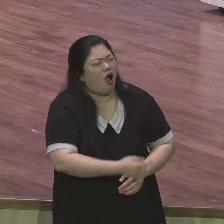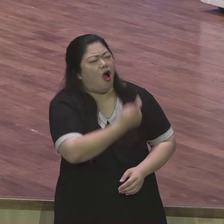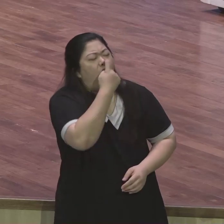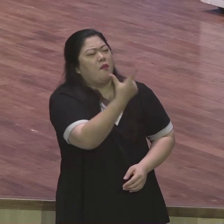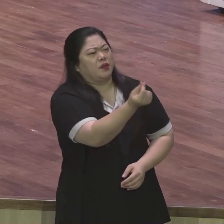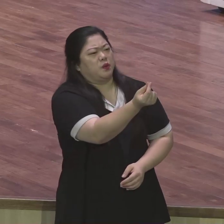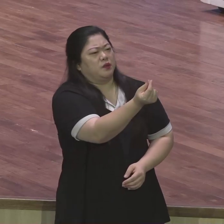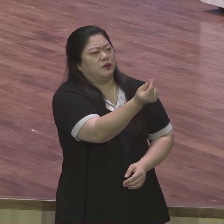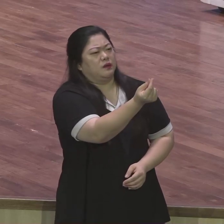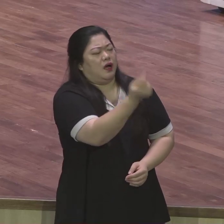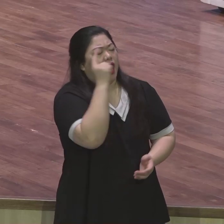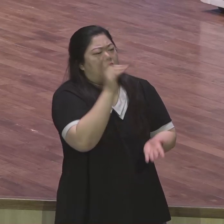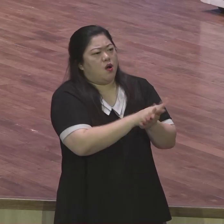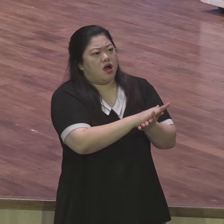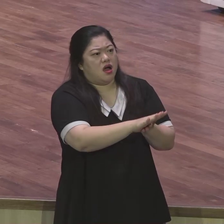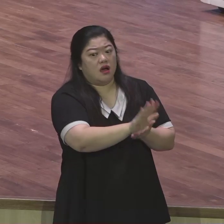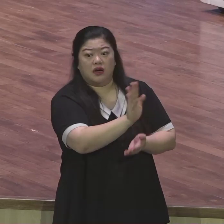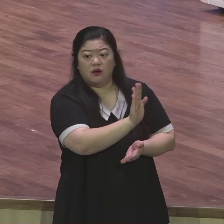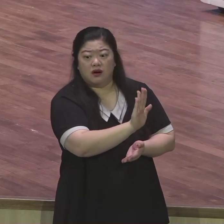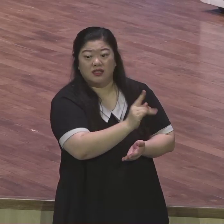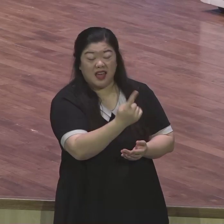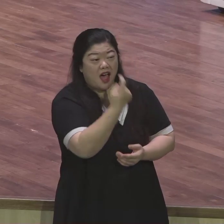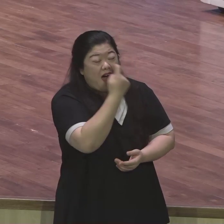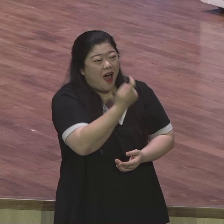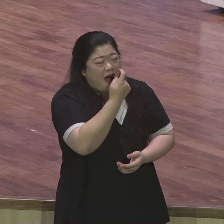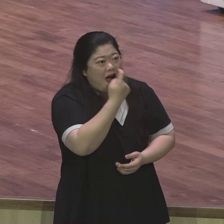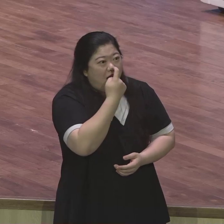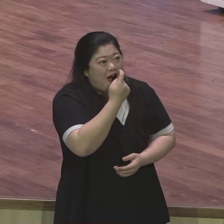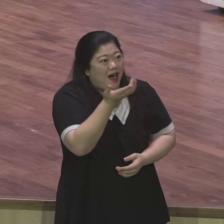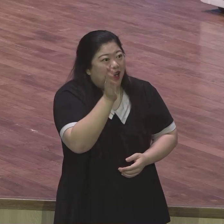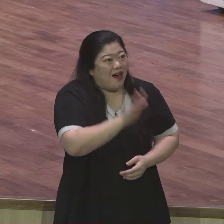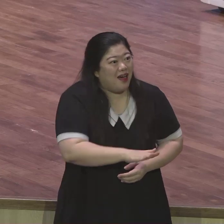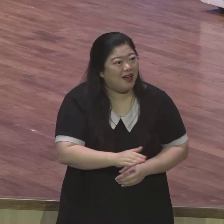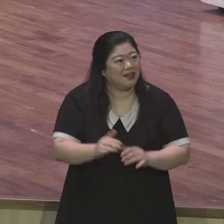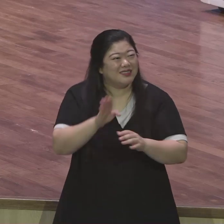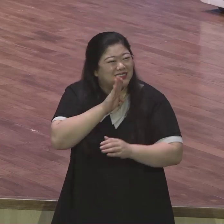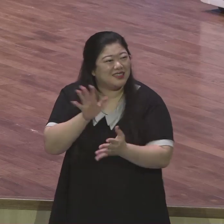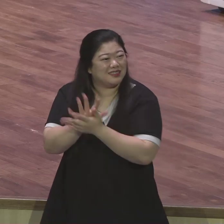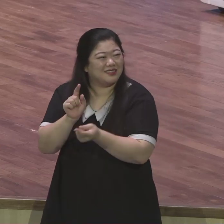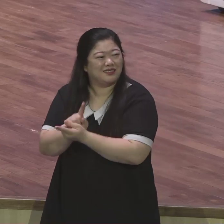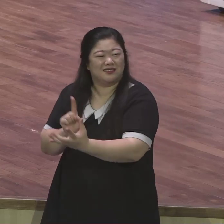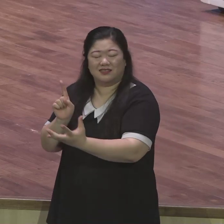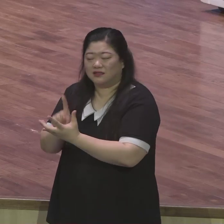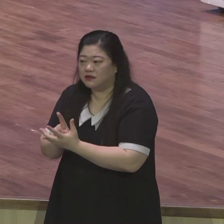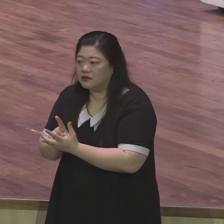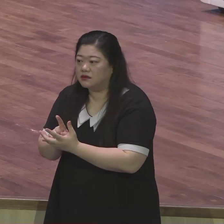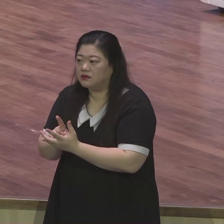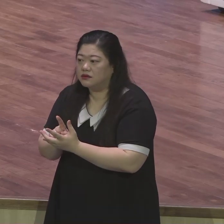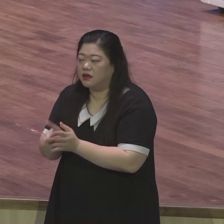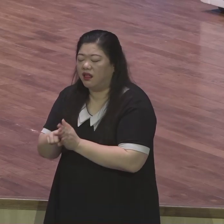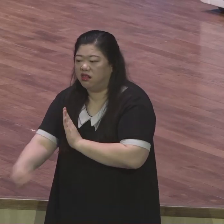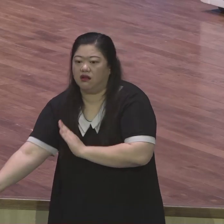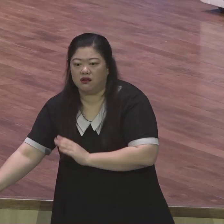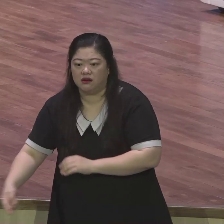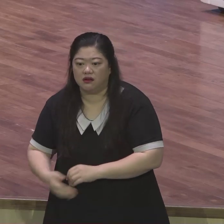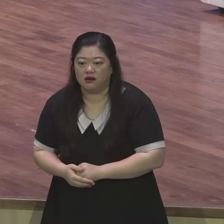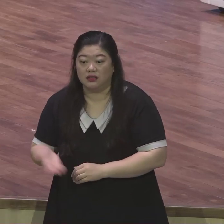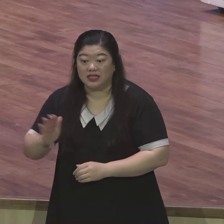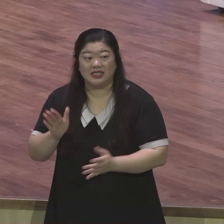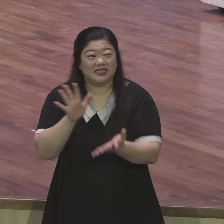생각합니다 예수가 그리스도 모든 문제 해결자라는 사실은 설교를 듣고 확인하는 것이 아니라 현장의 문제를 마주할 때